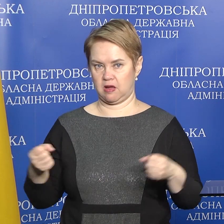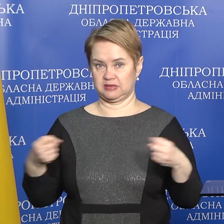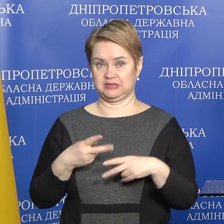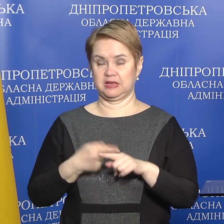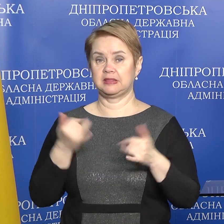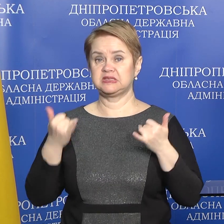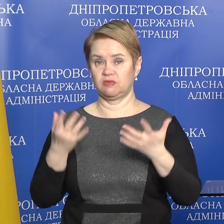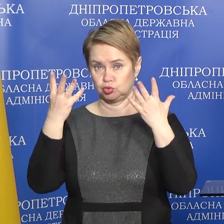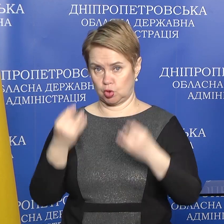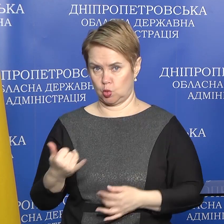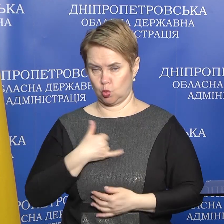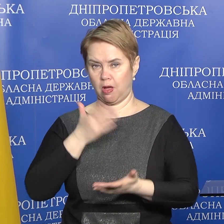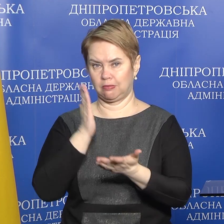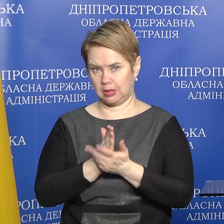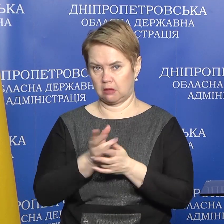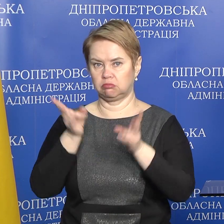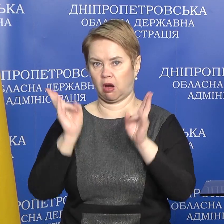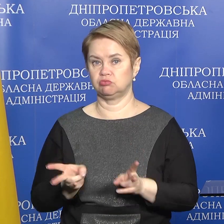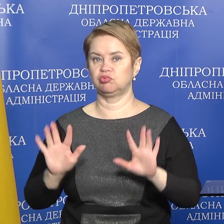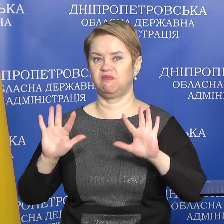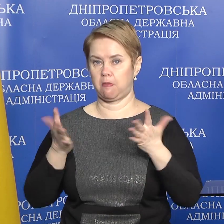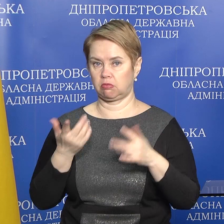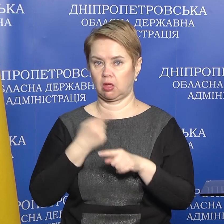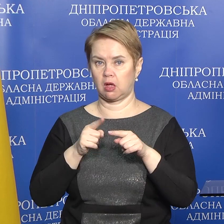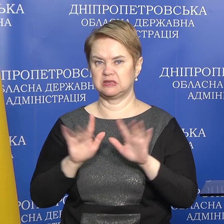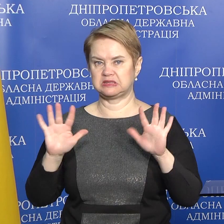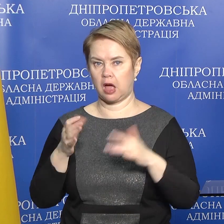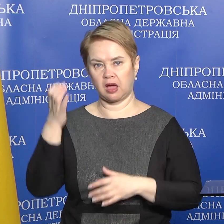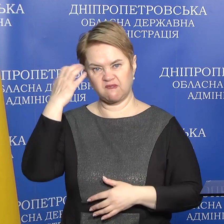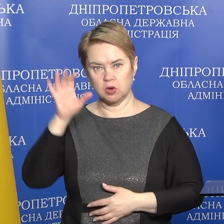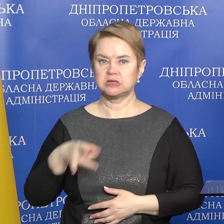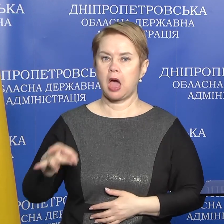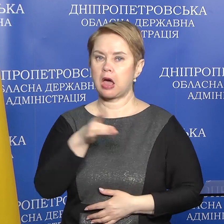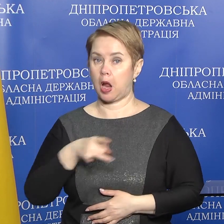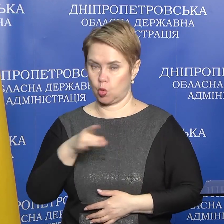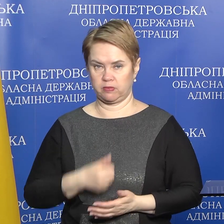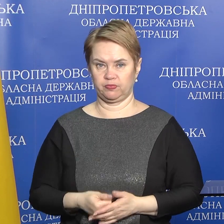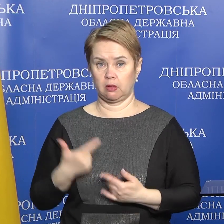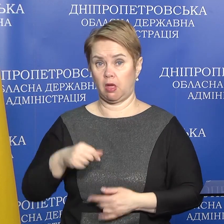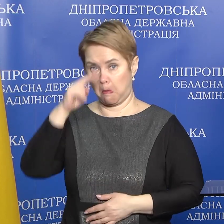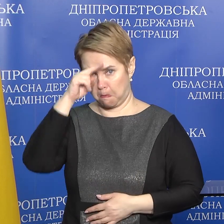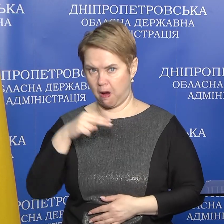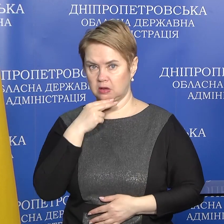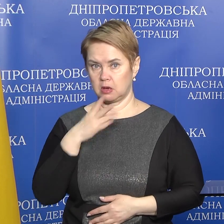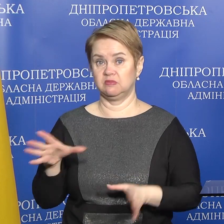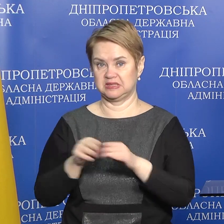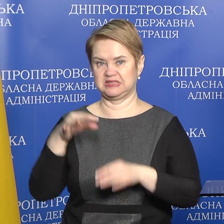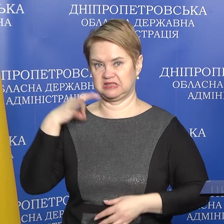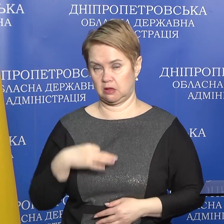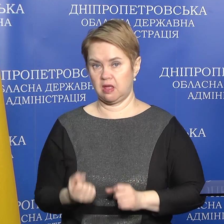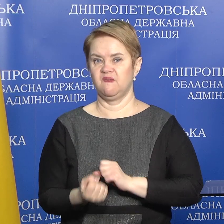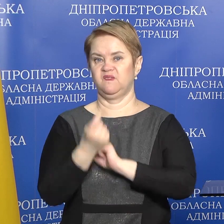На сьогоднішній день у нас вже є трагічний випадок, який стався в Криворіжському районі, де батько з сином